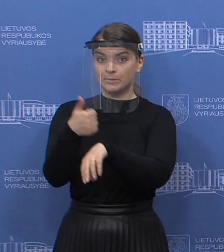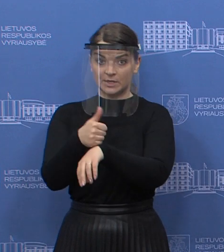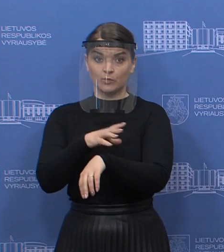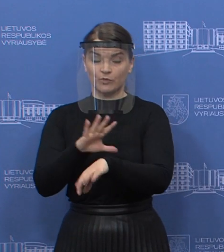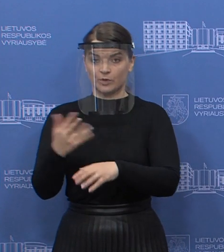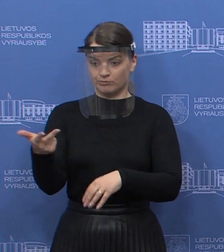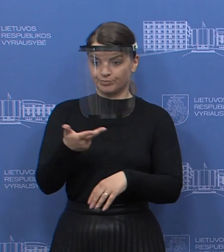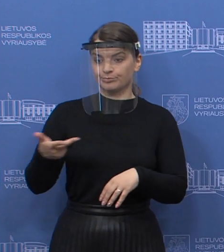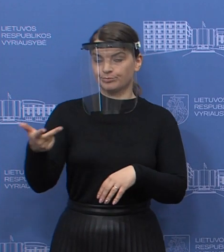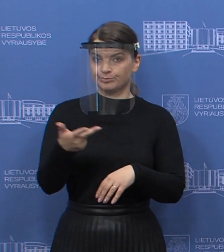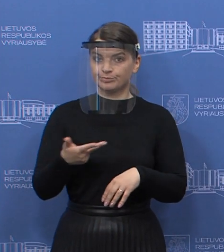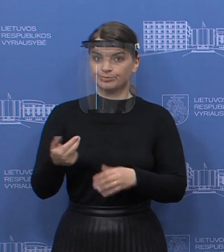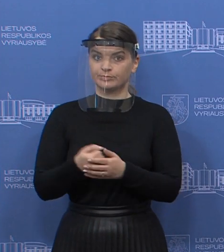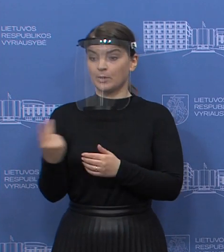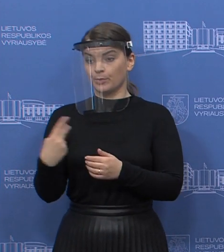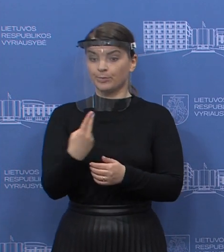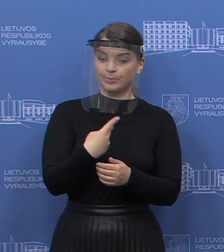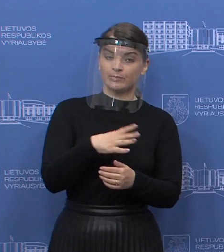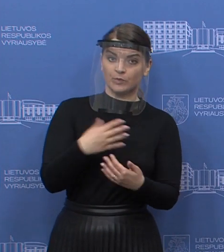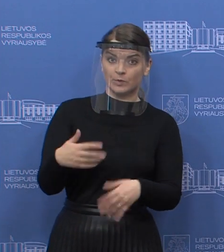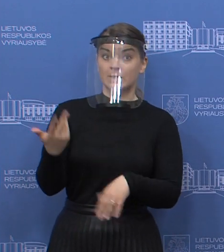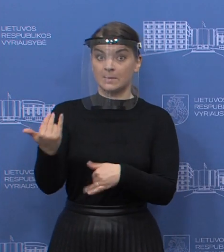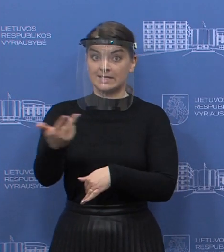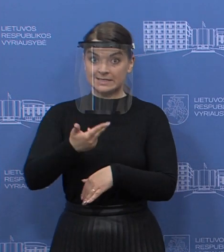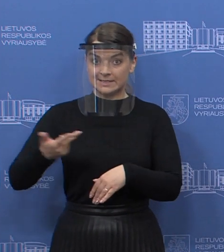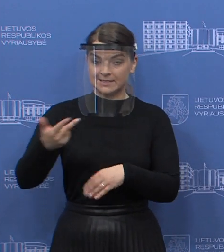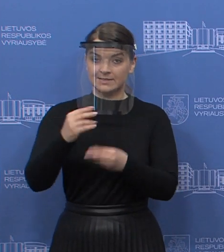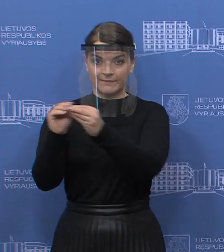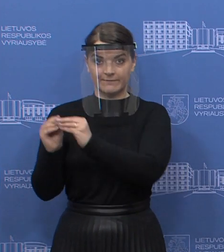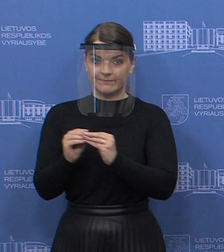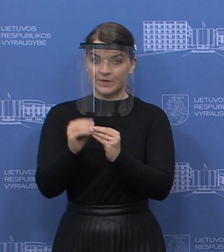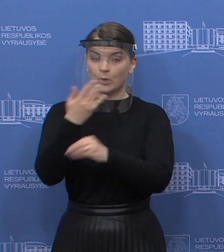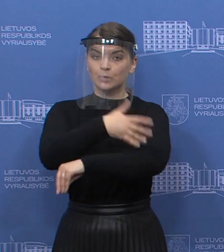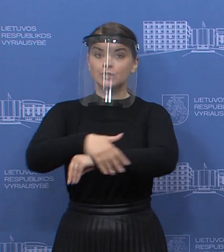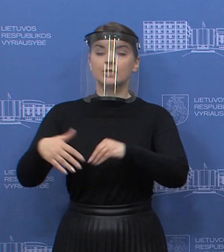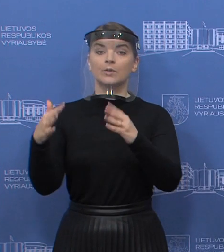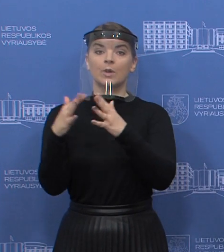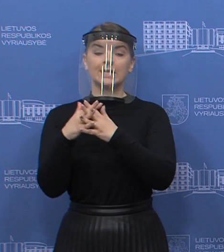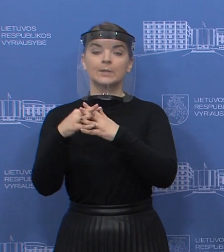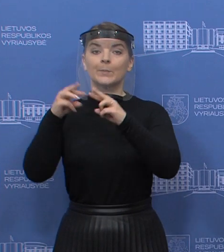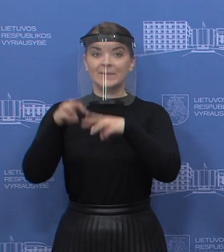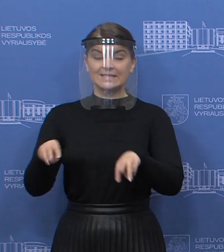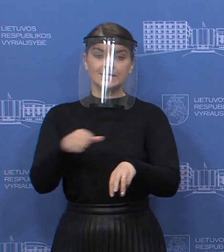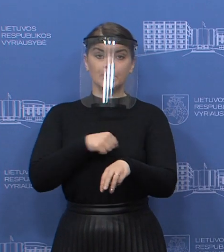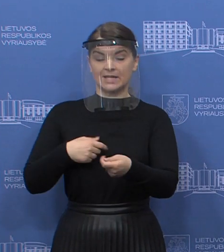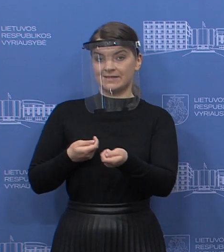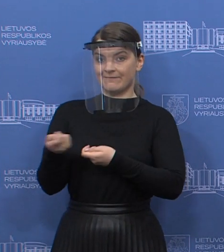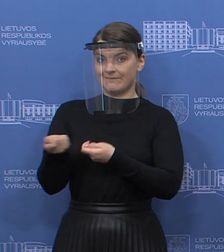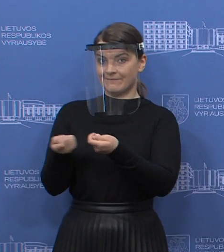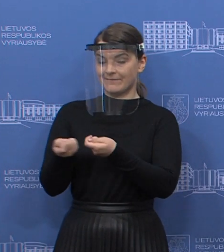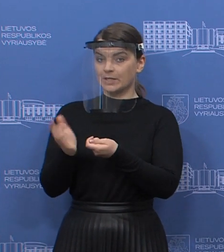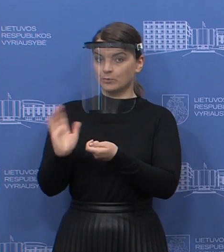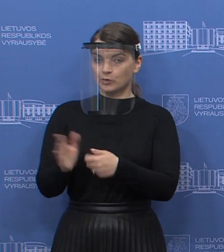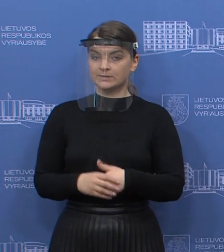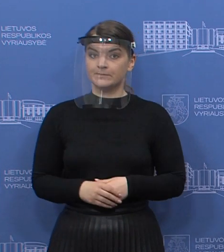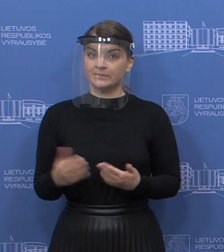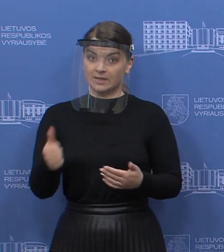Tiršalį turiu meniją, nes dvi šalių jau buvo iki tol. Tai nusprendėme, kad užsienio reikalų ministrai pakoordinuos mūsų veiksmus, kada